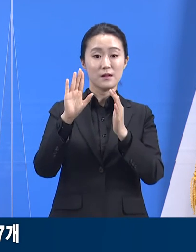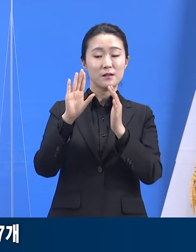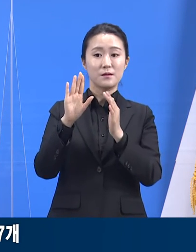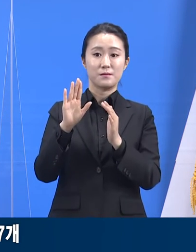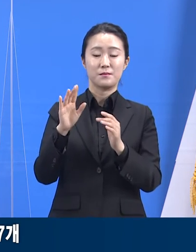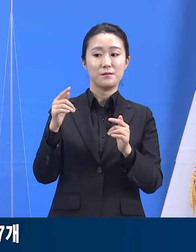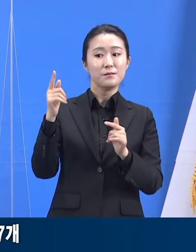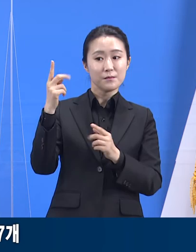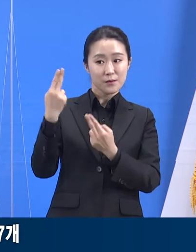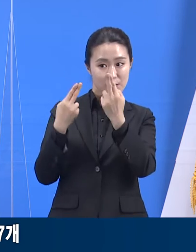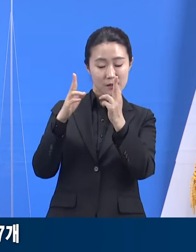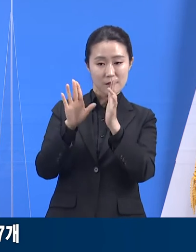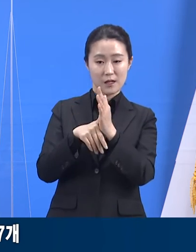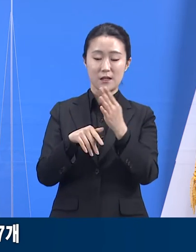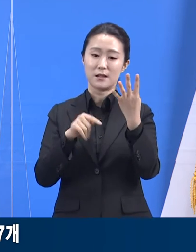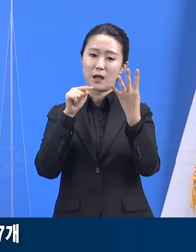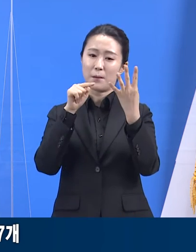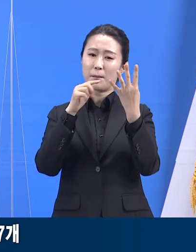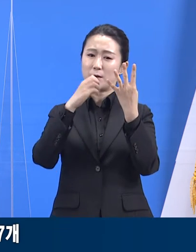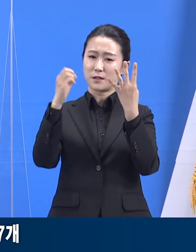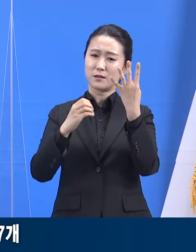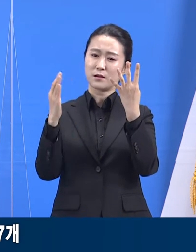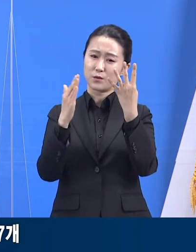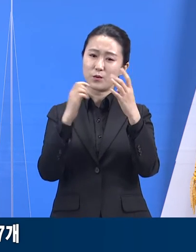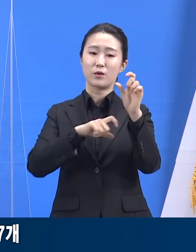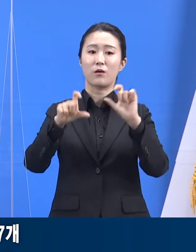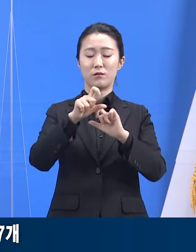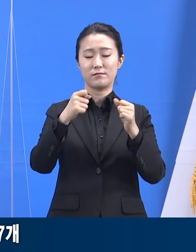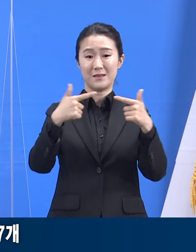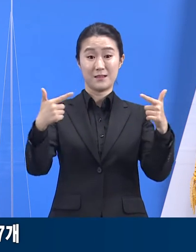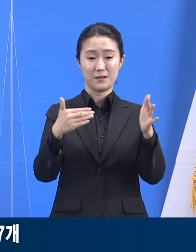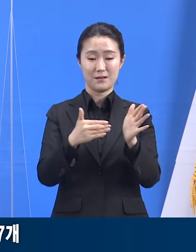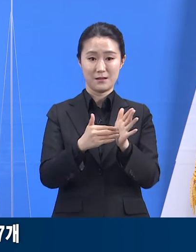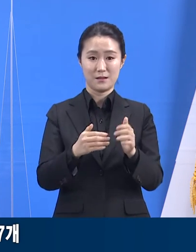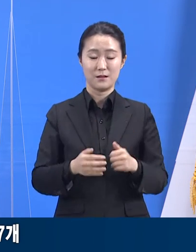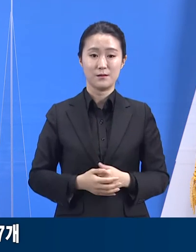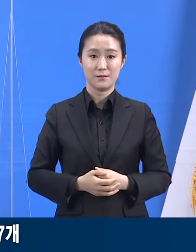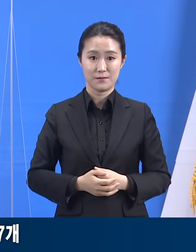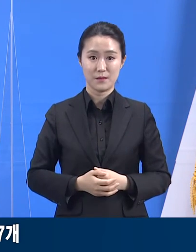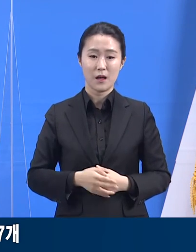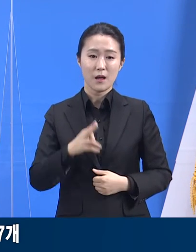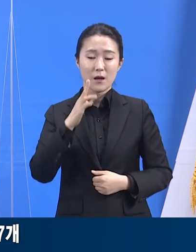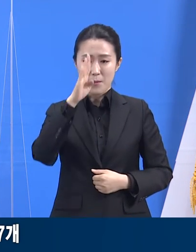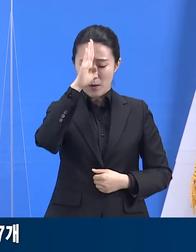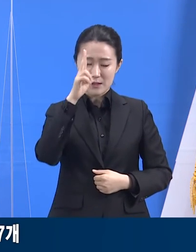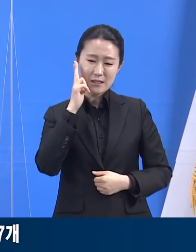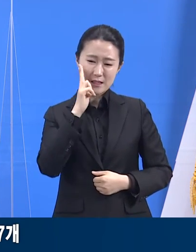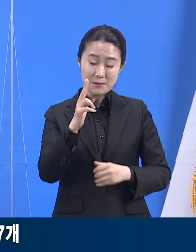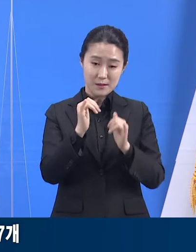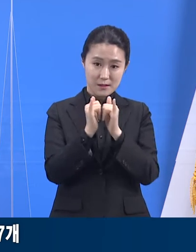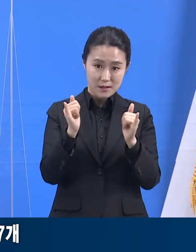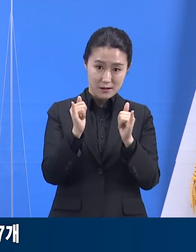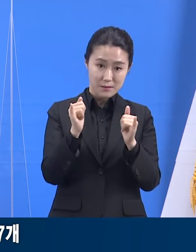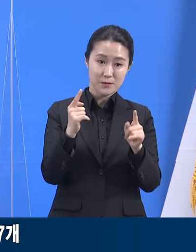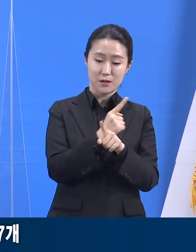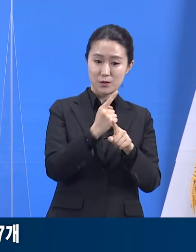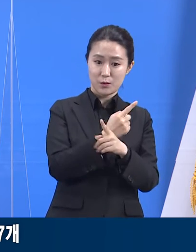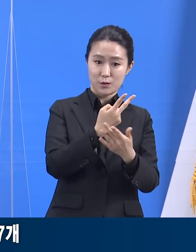증가했습니다. 중증 환자 치료 병상은 총 204병상을 확보하였으며, 이 중